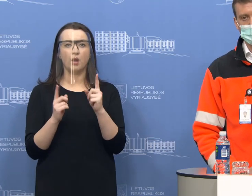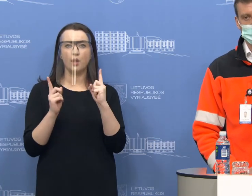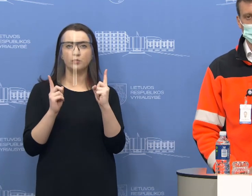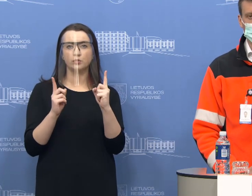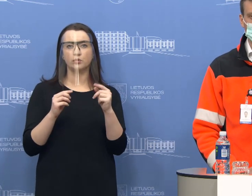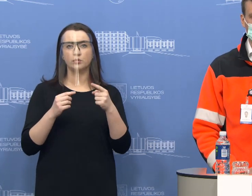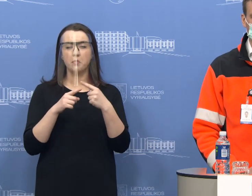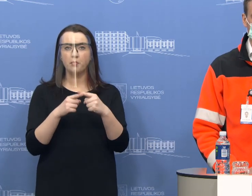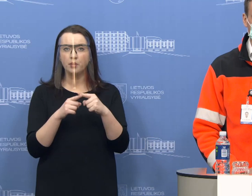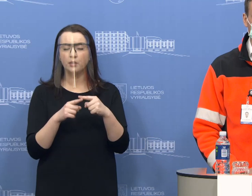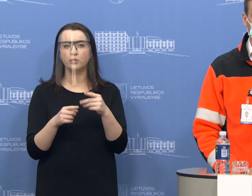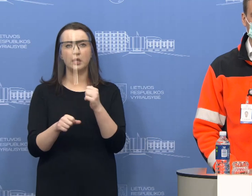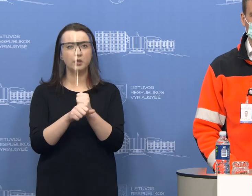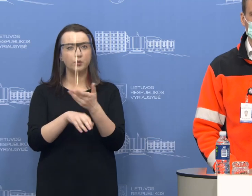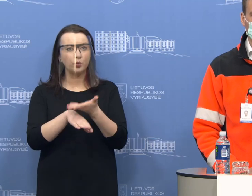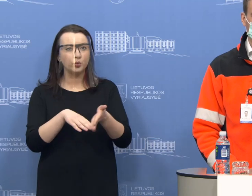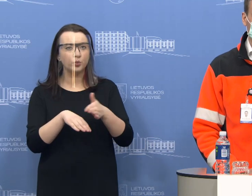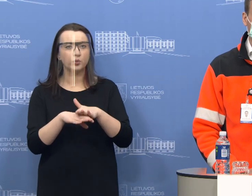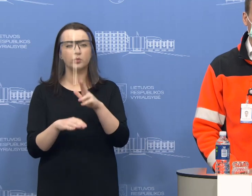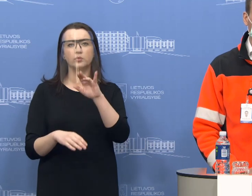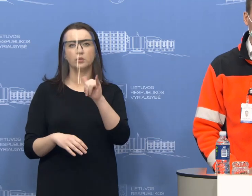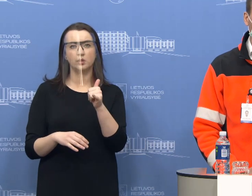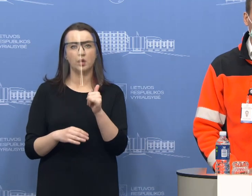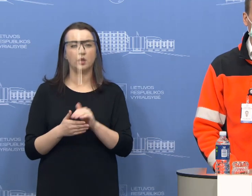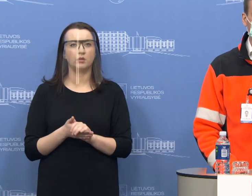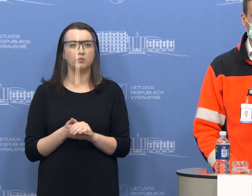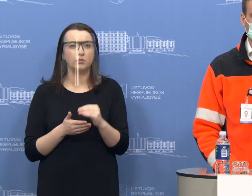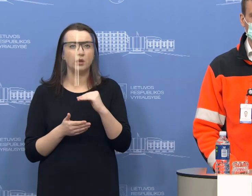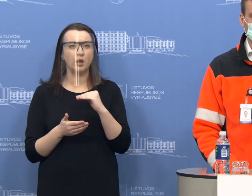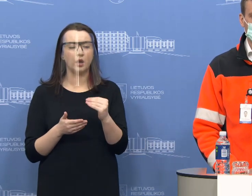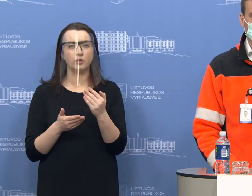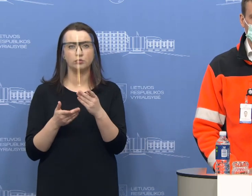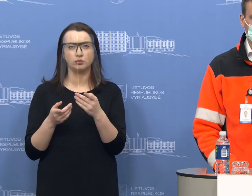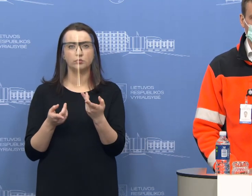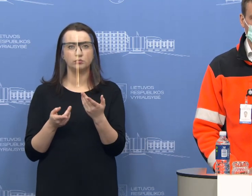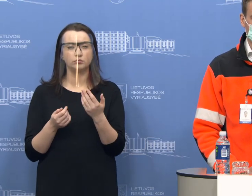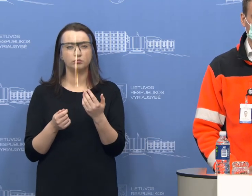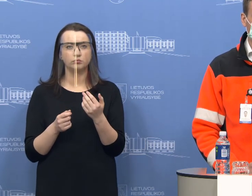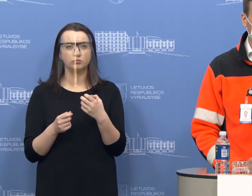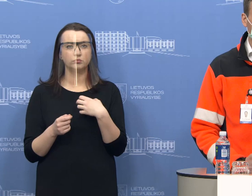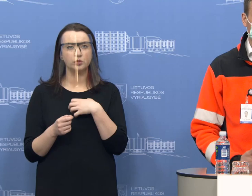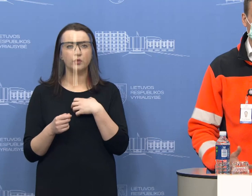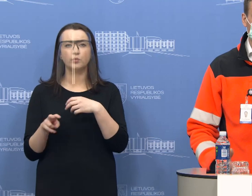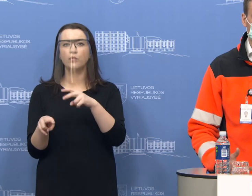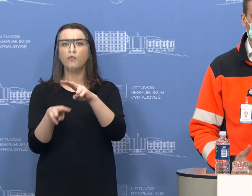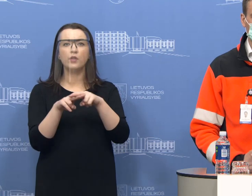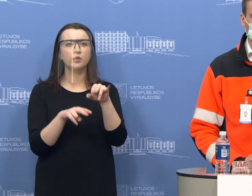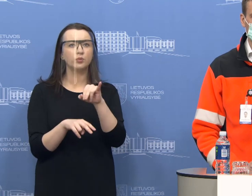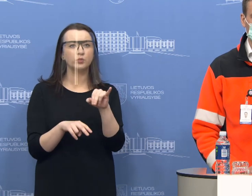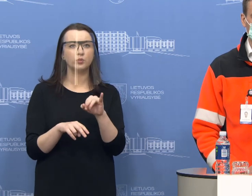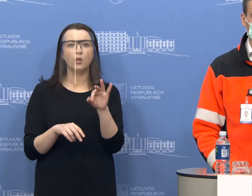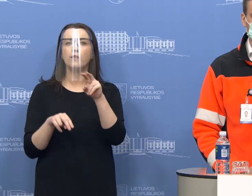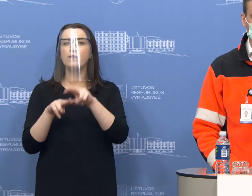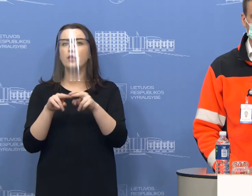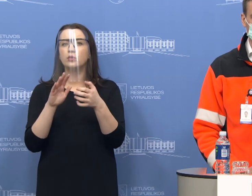jie dirba su dėtingom sąlygom ir be abejo įtaka turi ir terpių turėjimas. Na, dėl terpių trūkumo